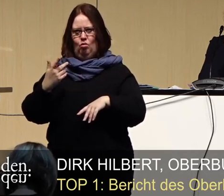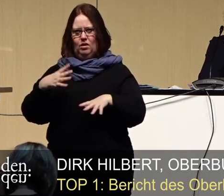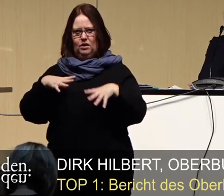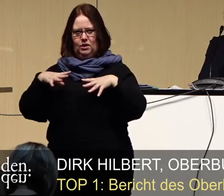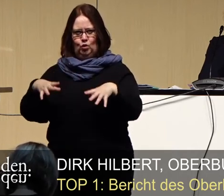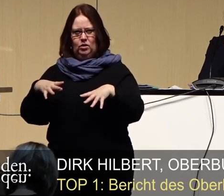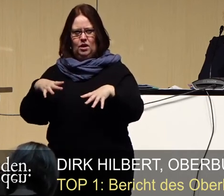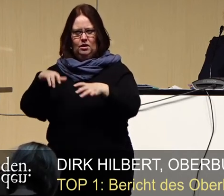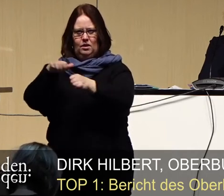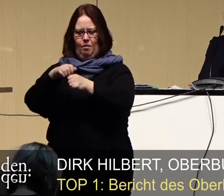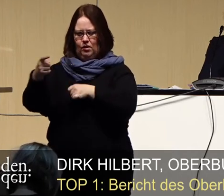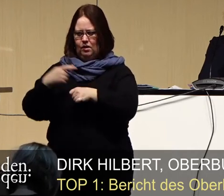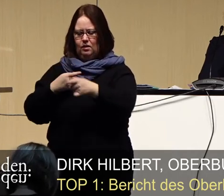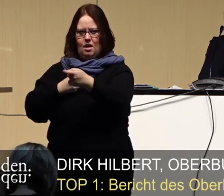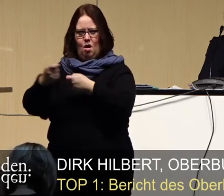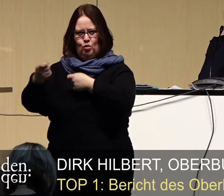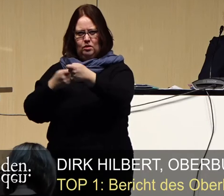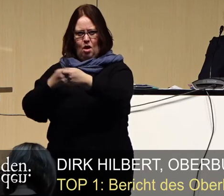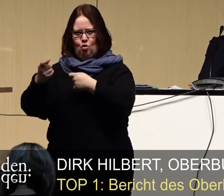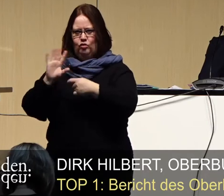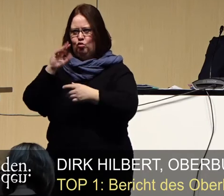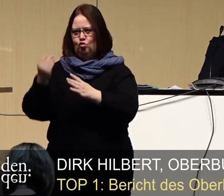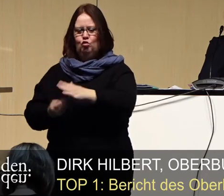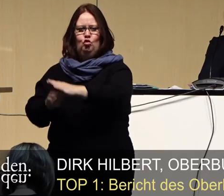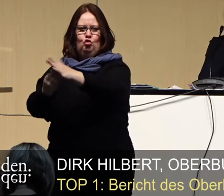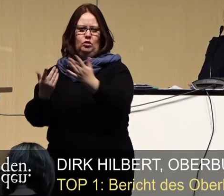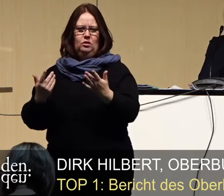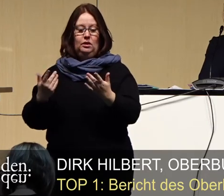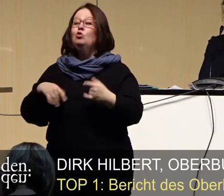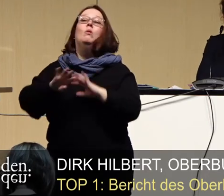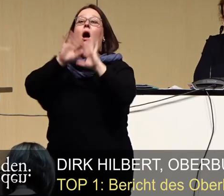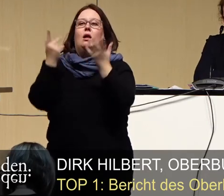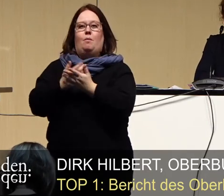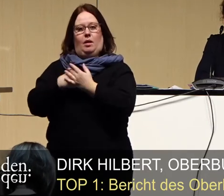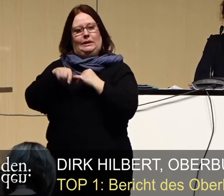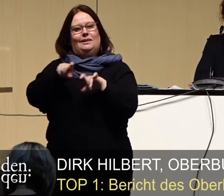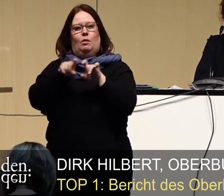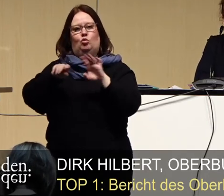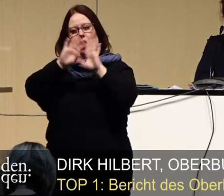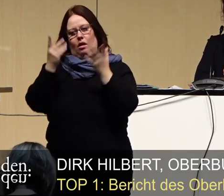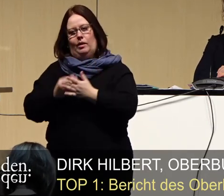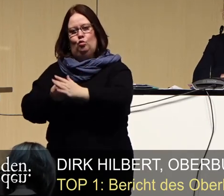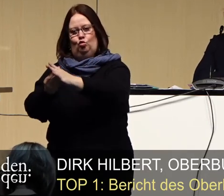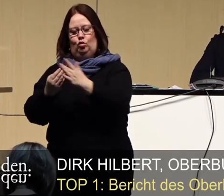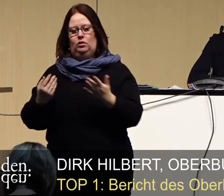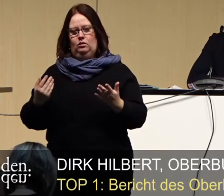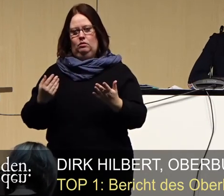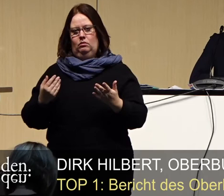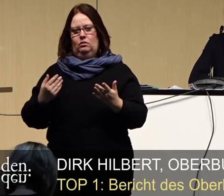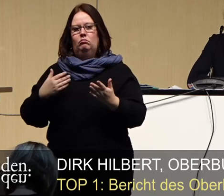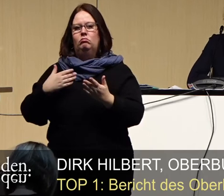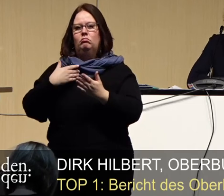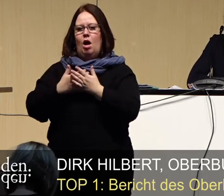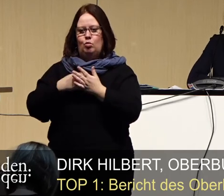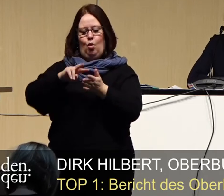Gesundheitsamt mit allen Möglichkeiten zu unterstützen. Nicht nur bei diesem Thema, sondern ganz generell bei allen Fragen. Dazu gehören neben den